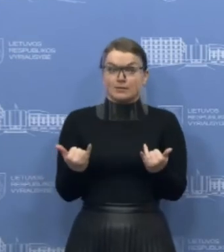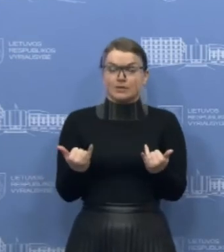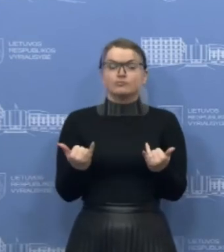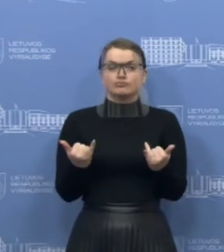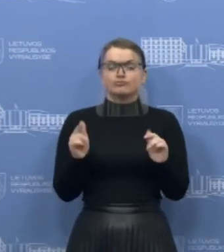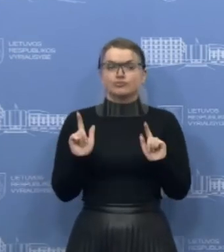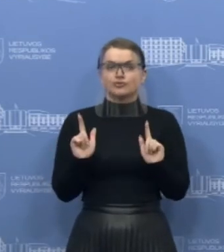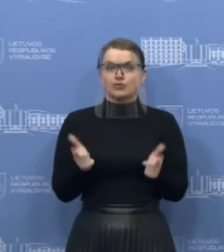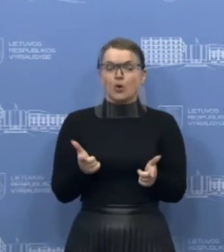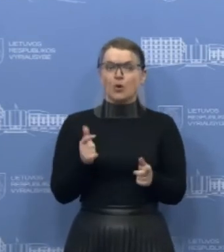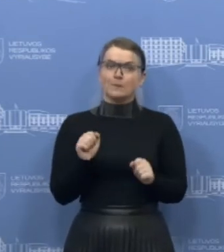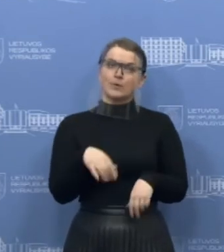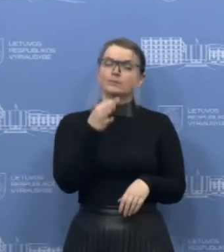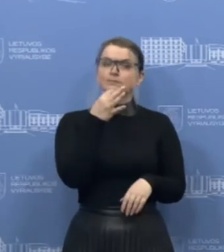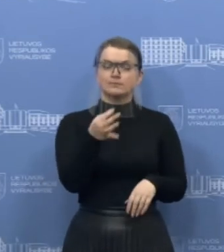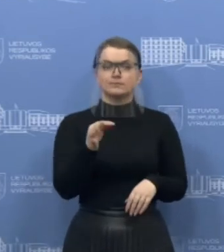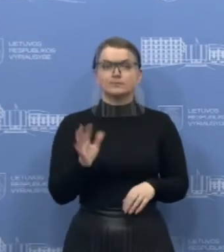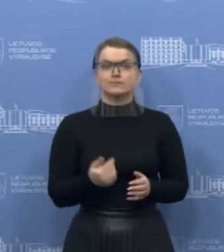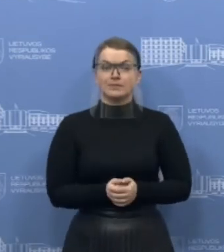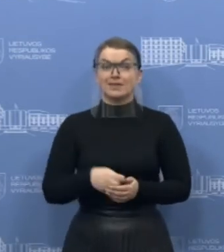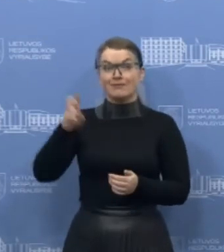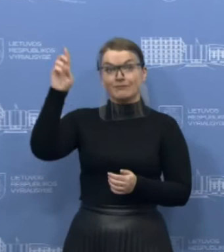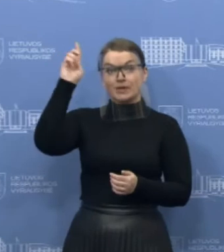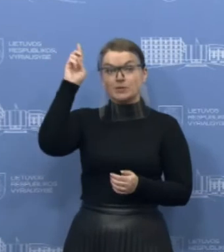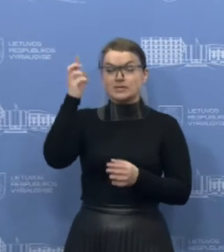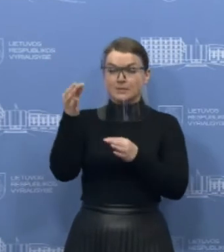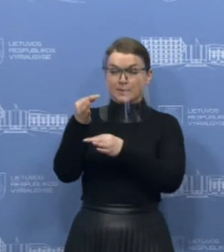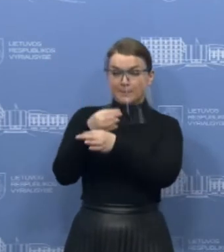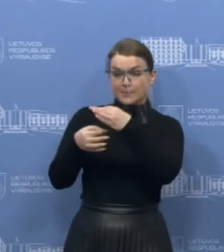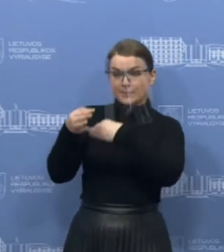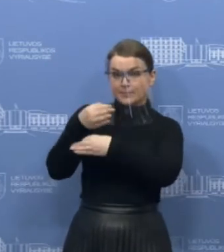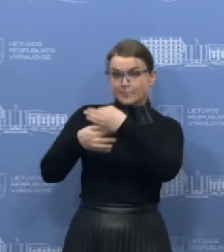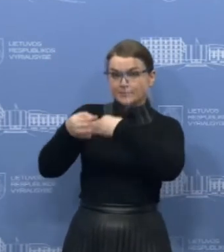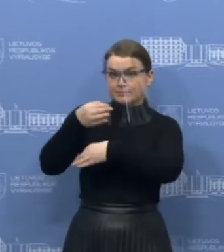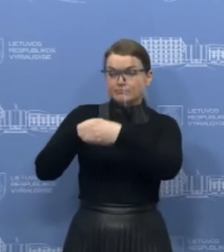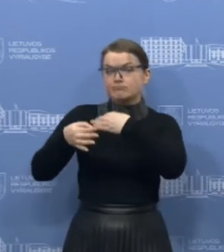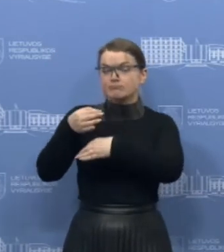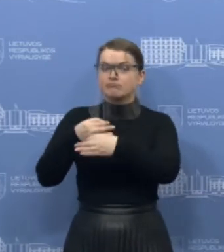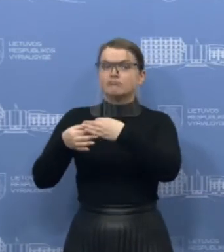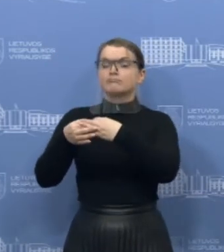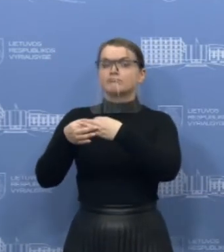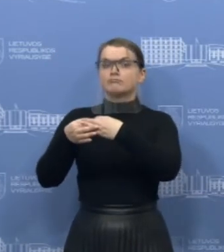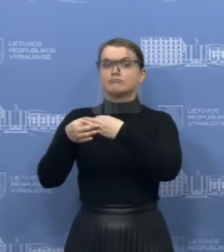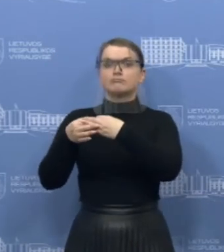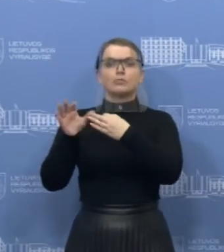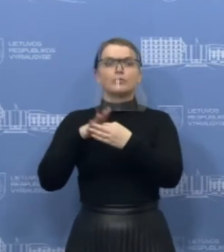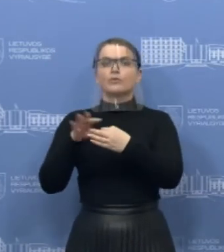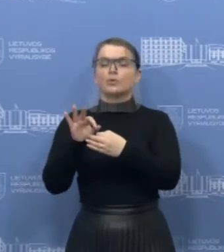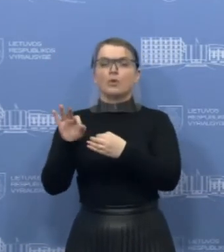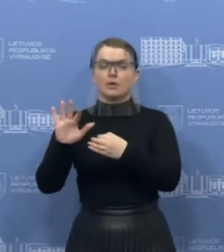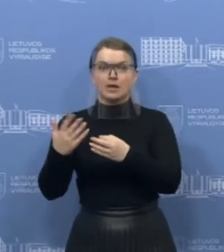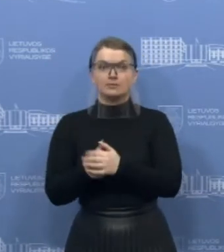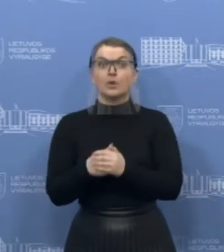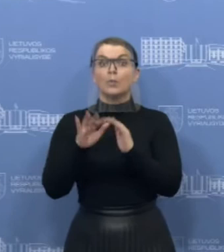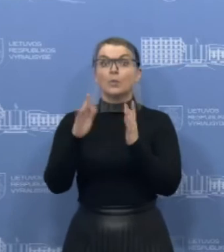patvirtinti, kad jį ir vyriausybės pasitarimo metu buvo dar kartą akcentuota, kad praktiškai